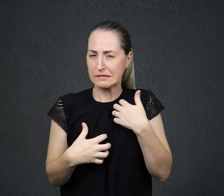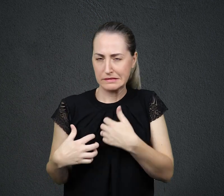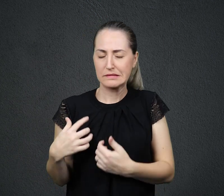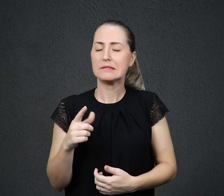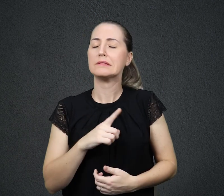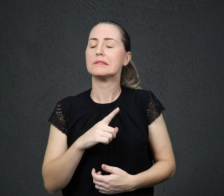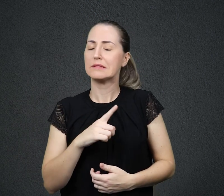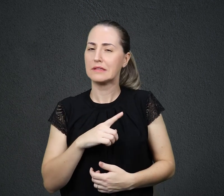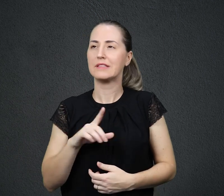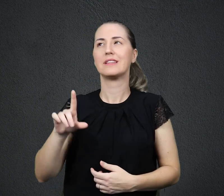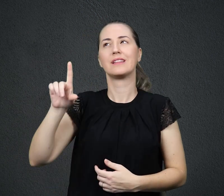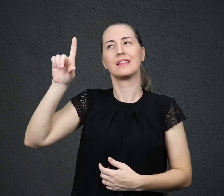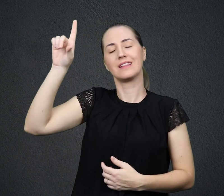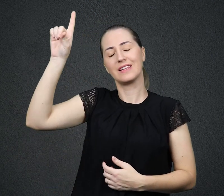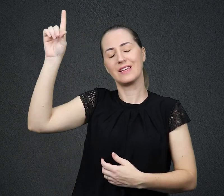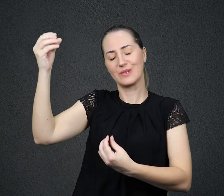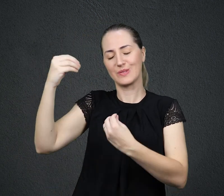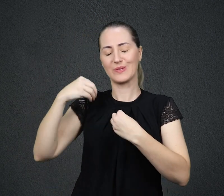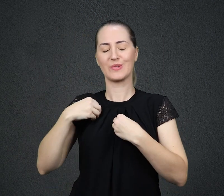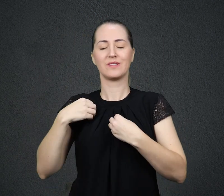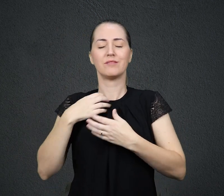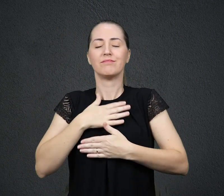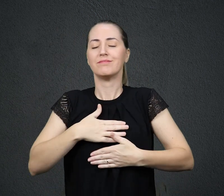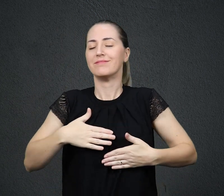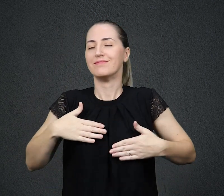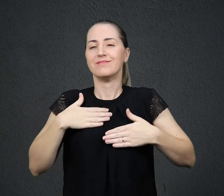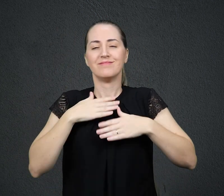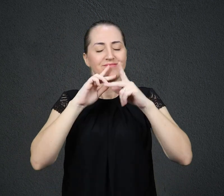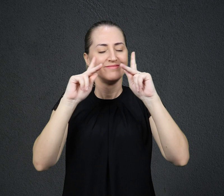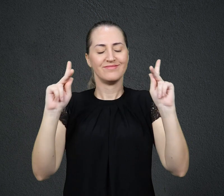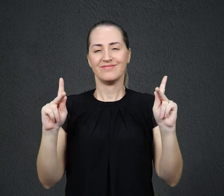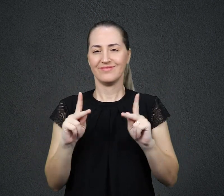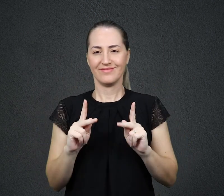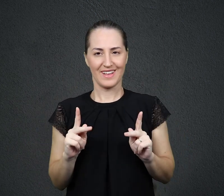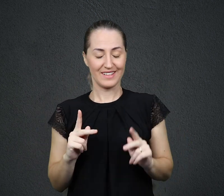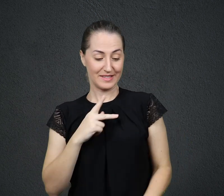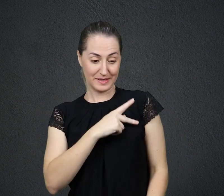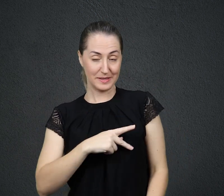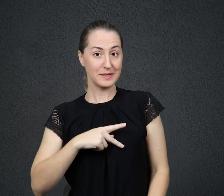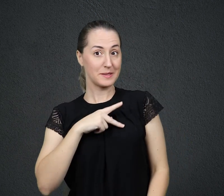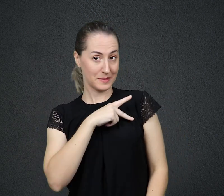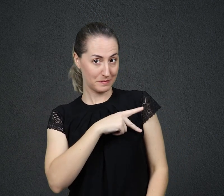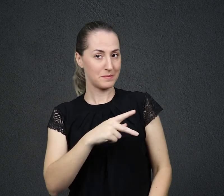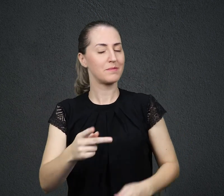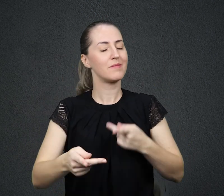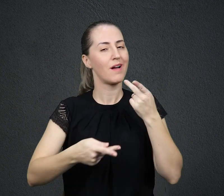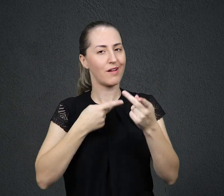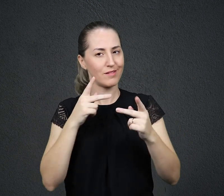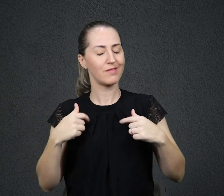refrigério nessas horas. Paulo afirmou, Tudo posso naquele que me fortalece. Filipenses capítulo 4,